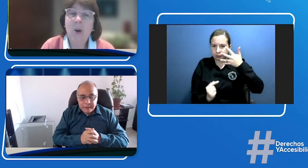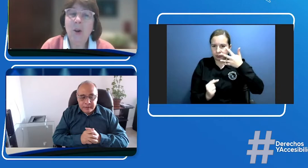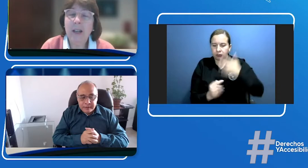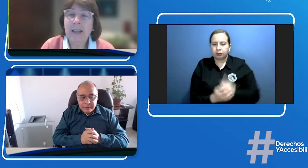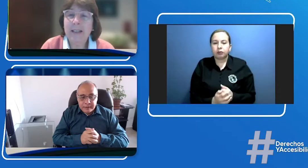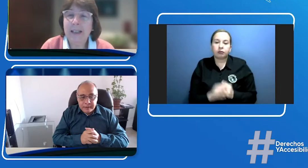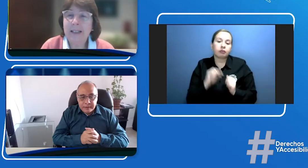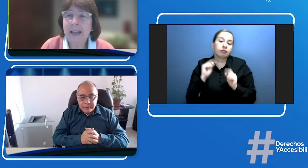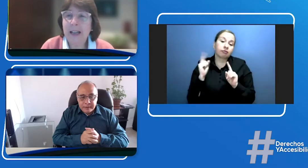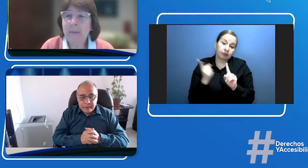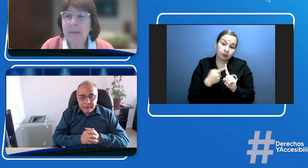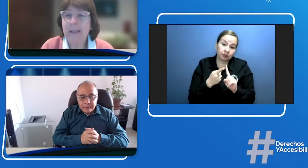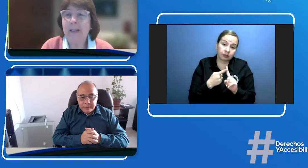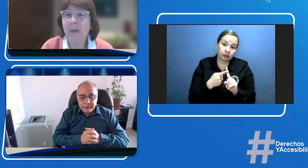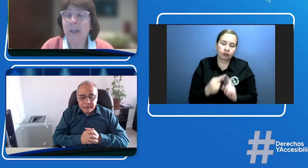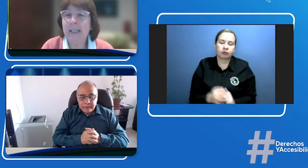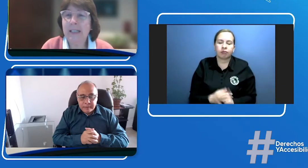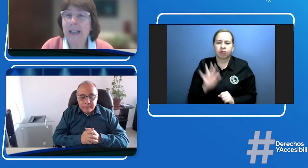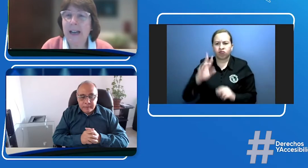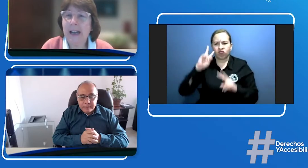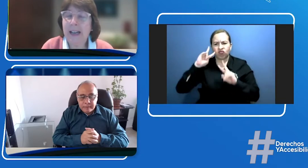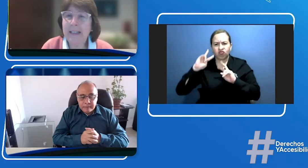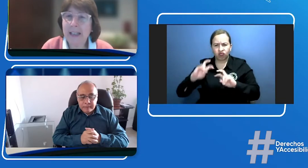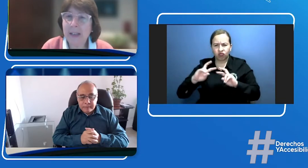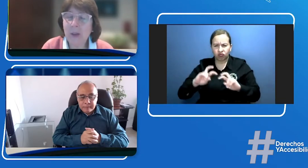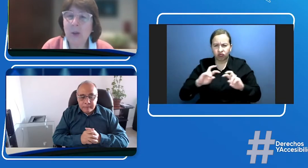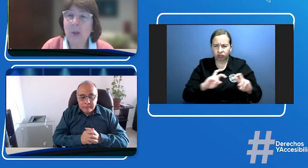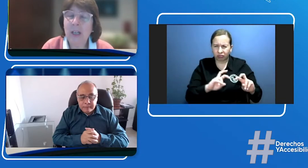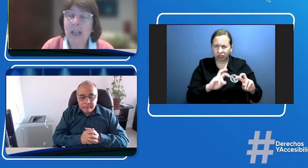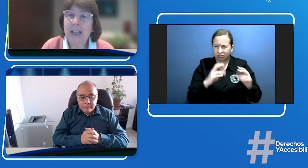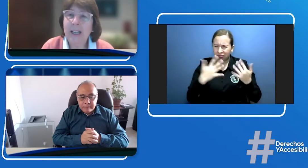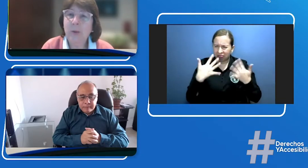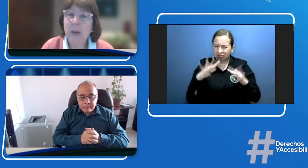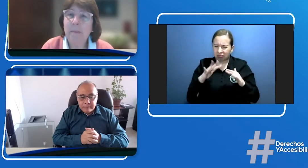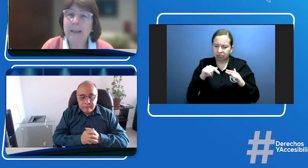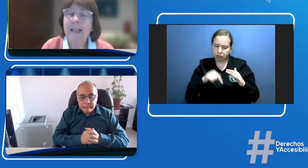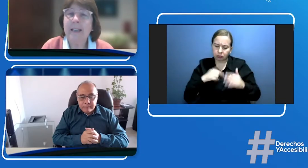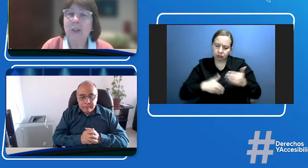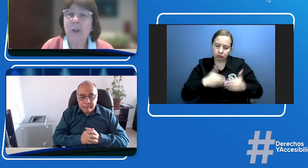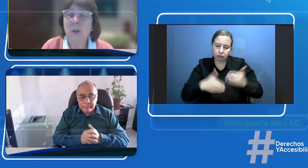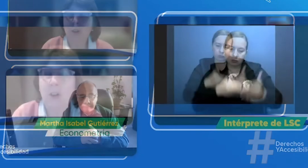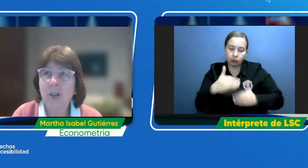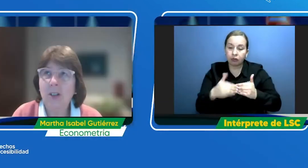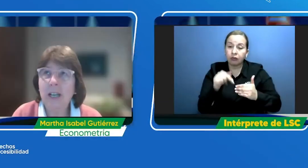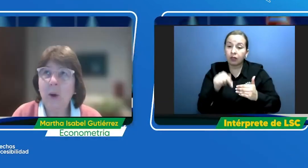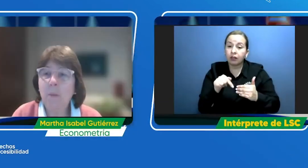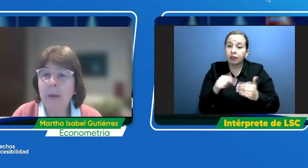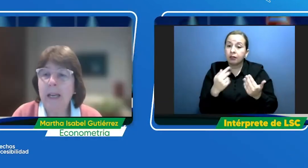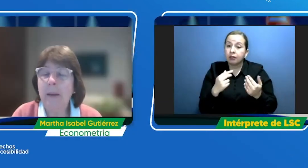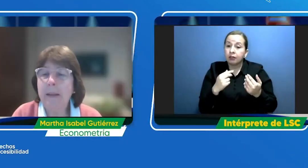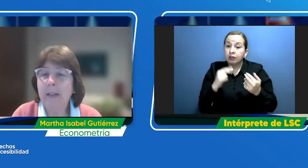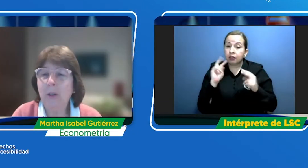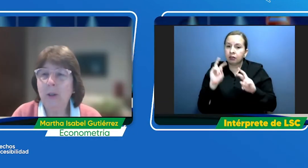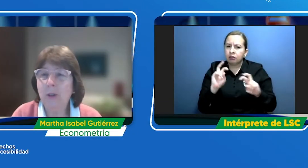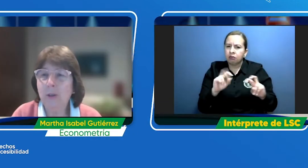es que esta investigación que se está haciendo es una investigación que combina métodos